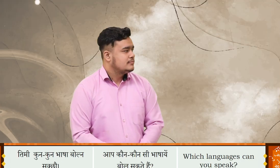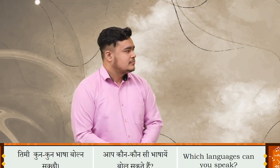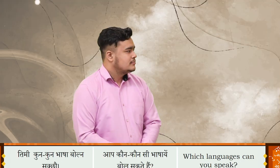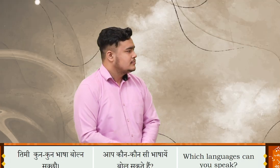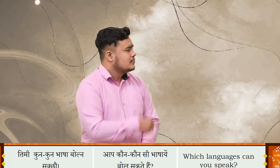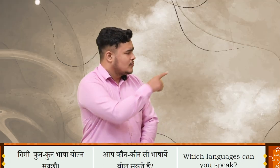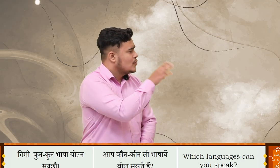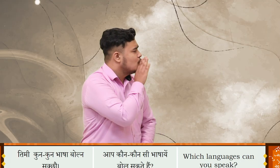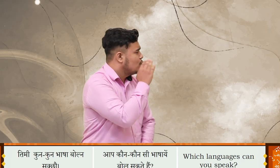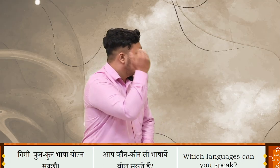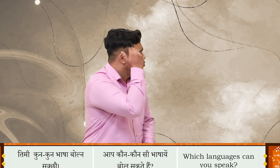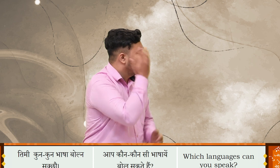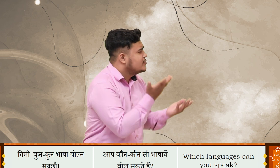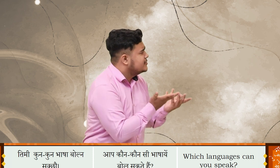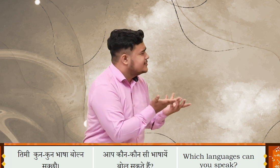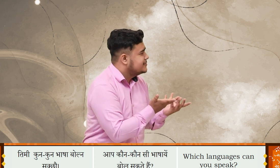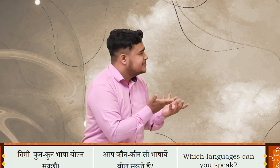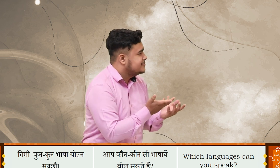तिम्रो कुन-कुन भासा बोलना सक्छो?